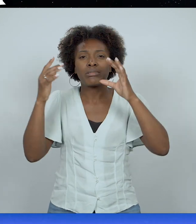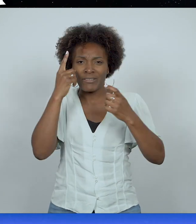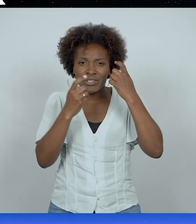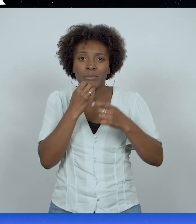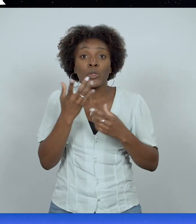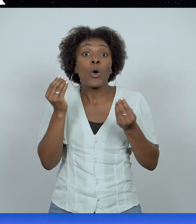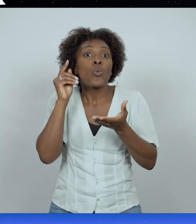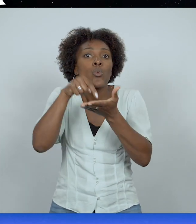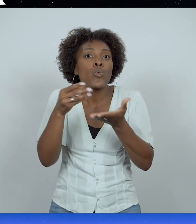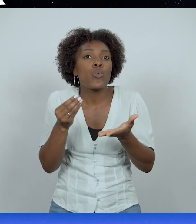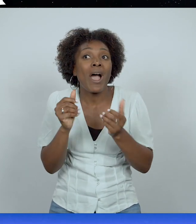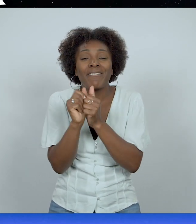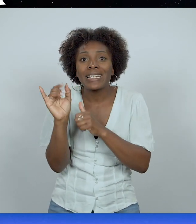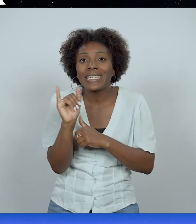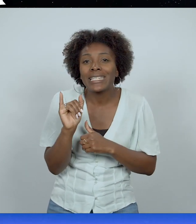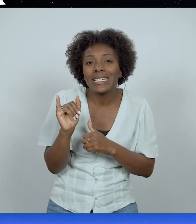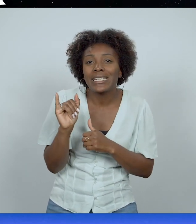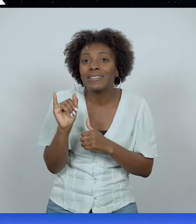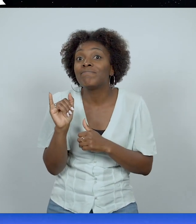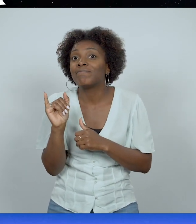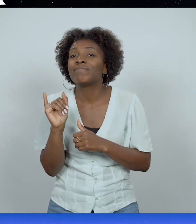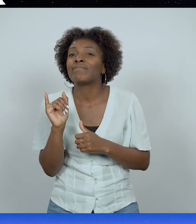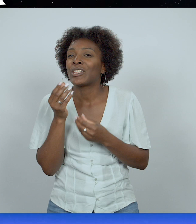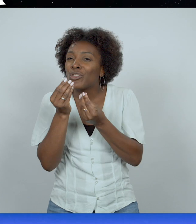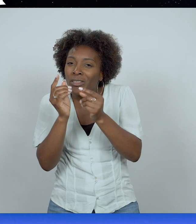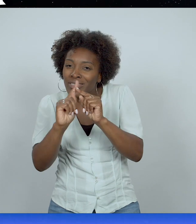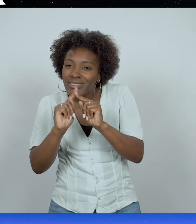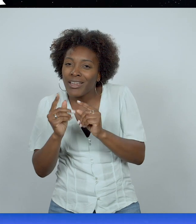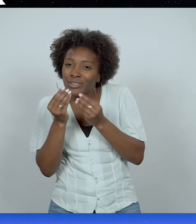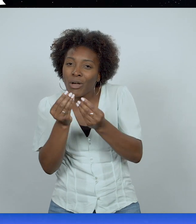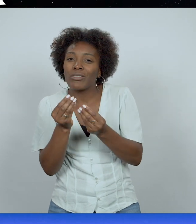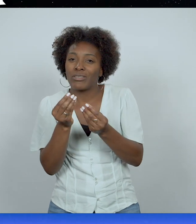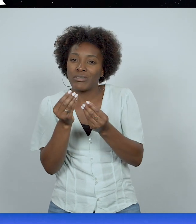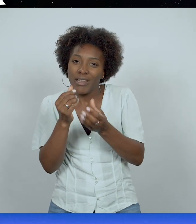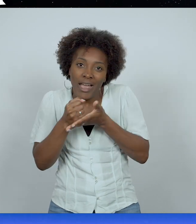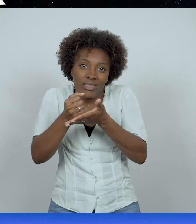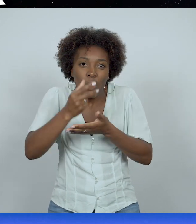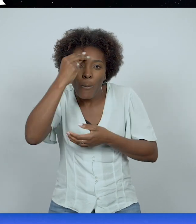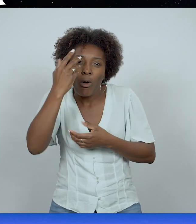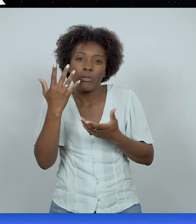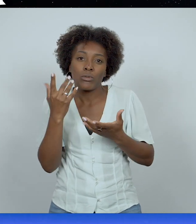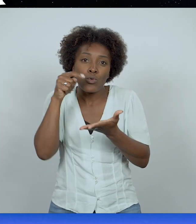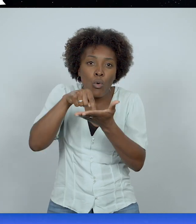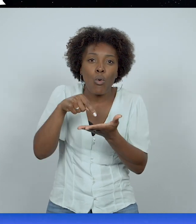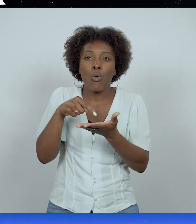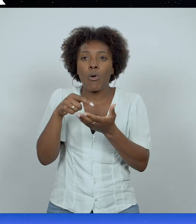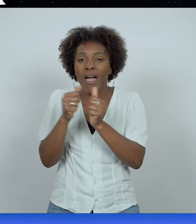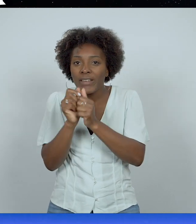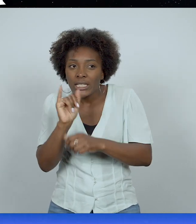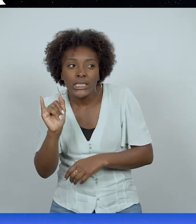où étais-tu ? Avec qui étais-tu ? Cela va te donner beaucoup d'indices sur les lieux, l'endroit, les personnes avec qui